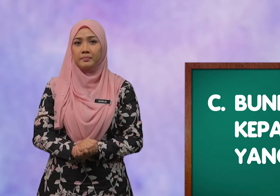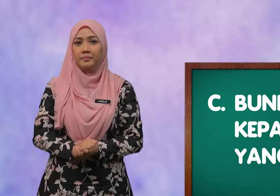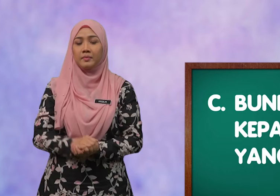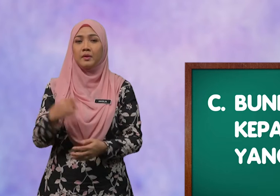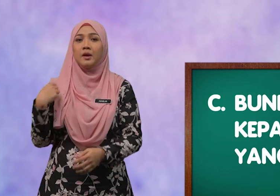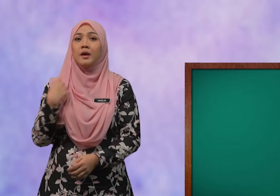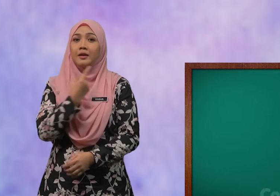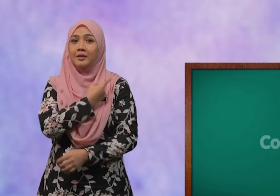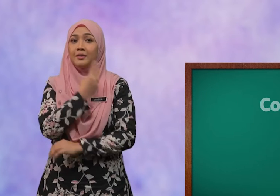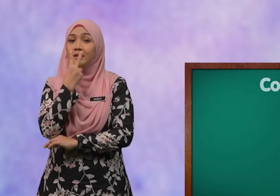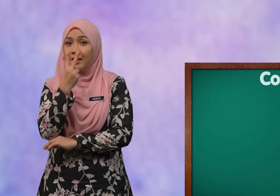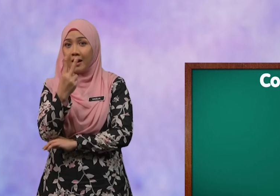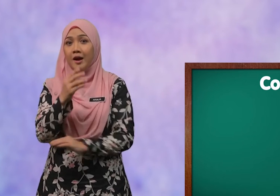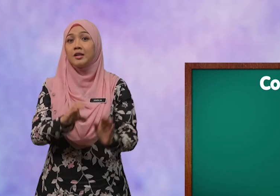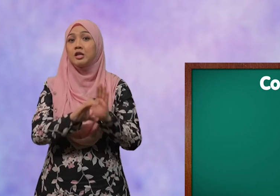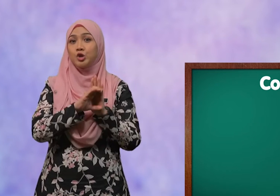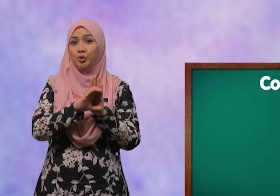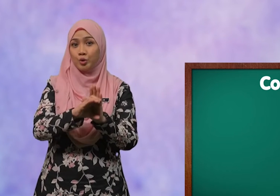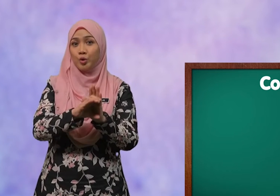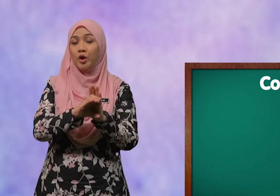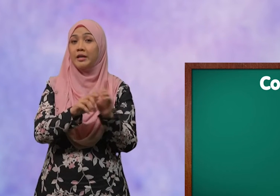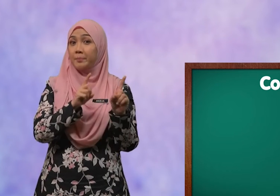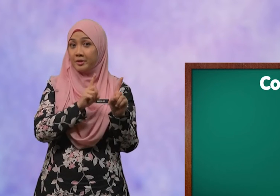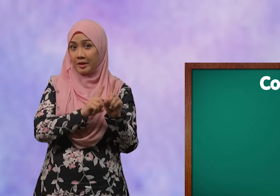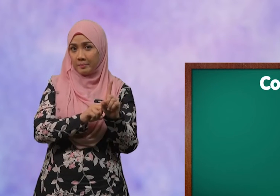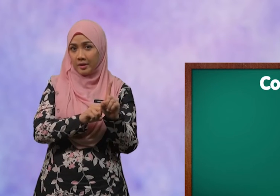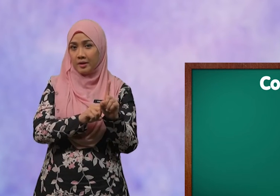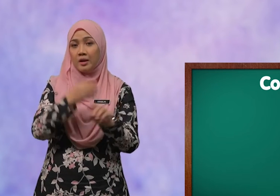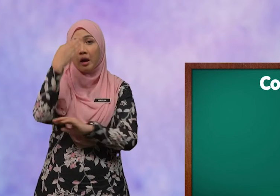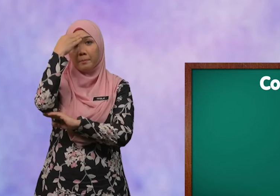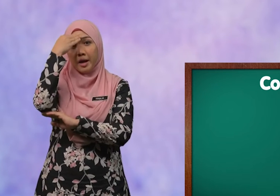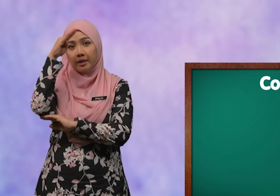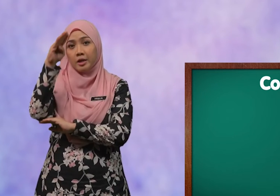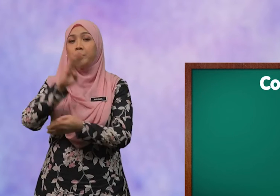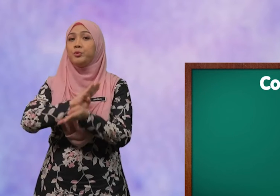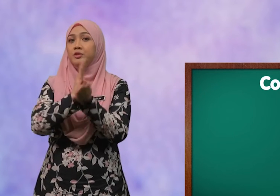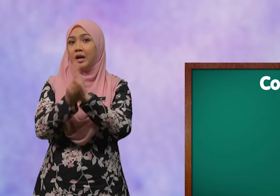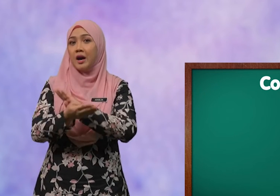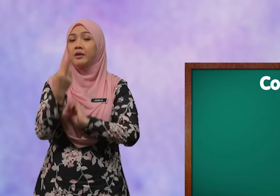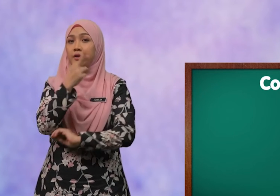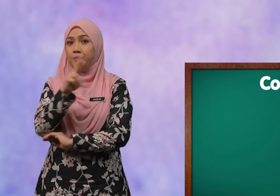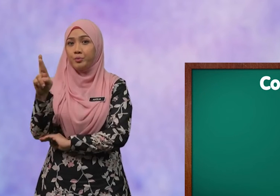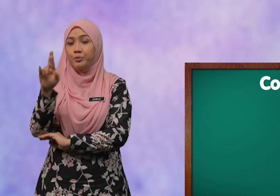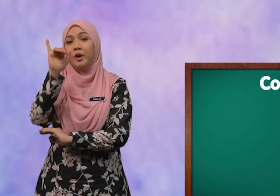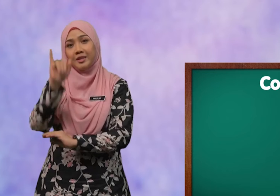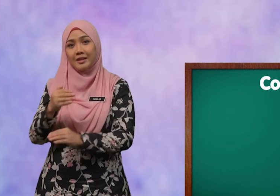Kita lihat contoh yang pertama, bagi bundar ribu yang